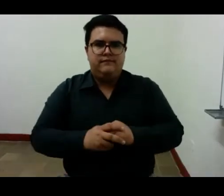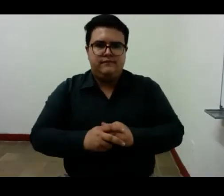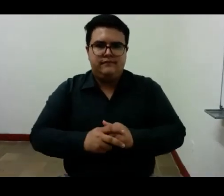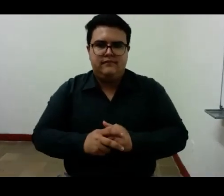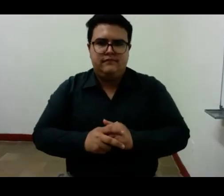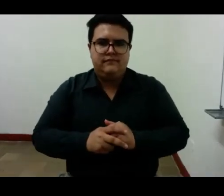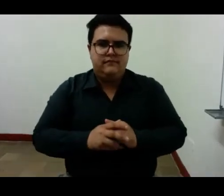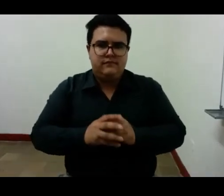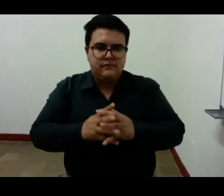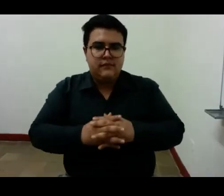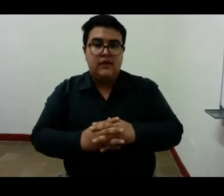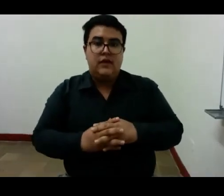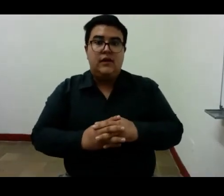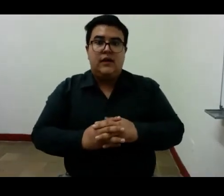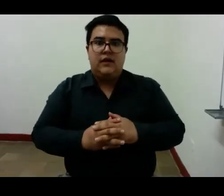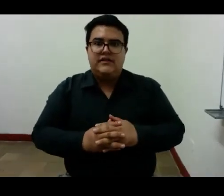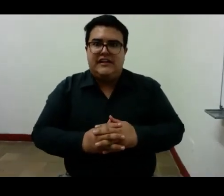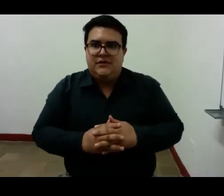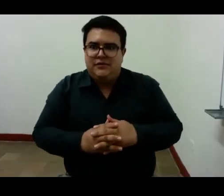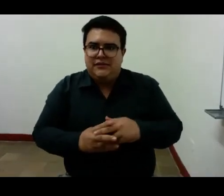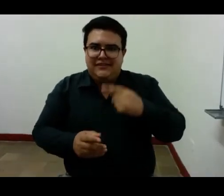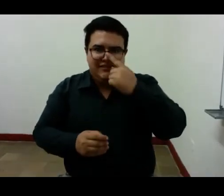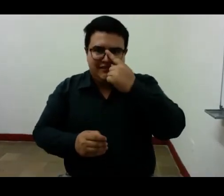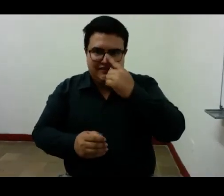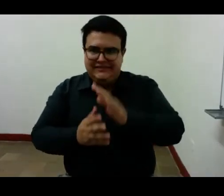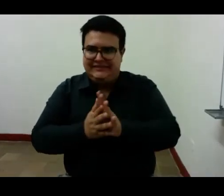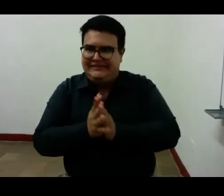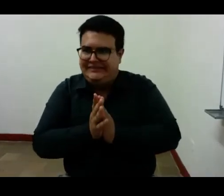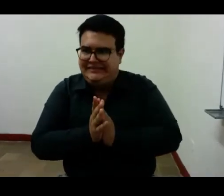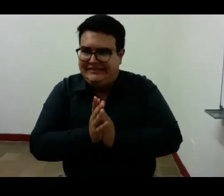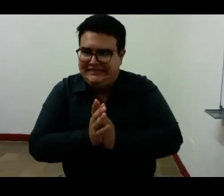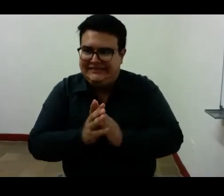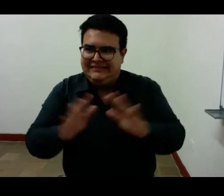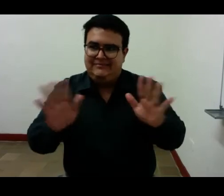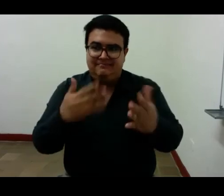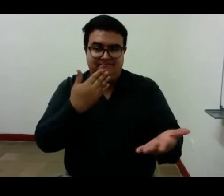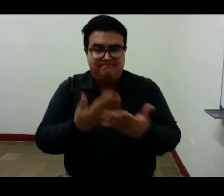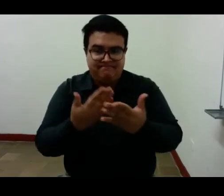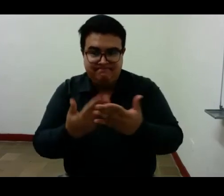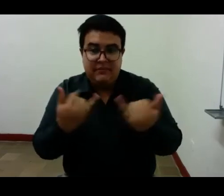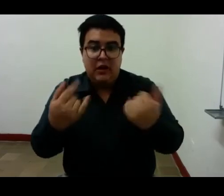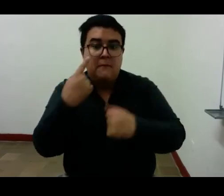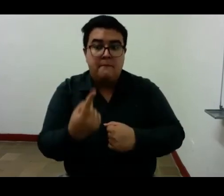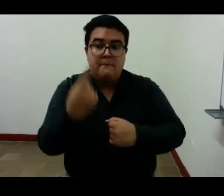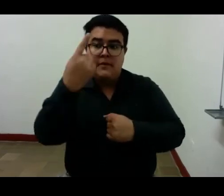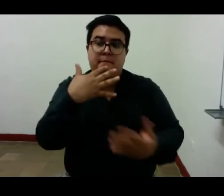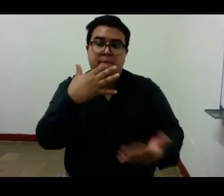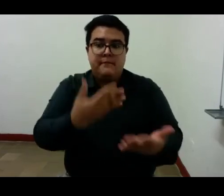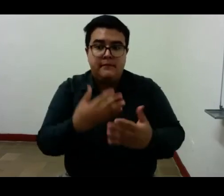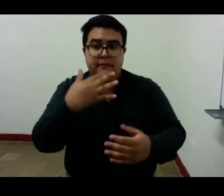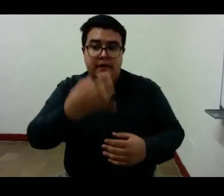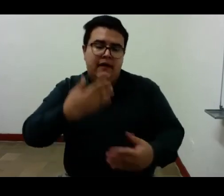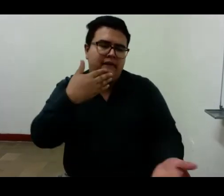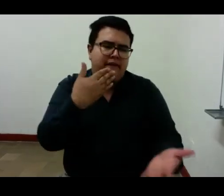Bueno, en primer lugar agradecer a la Facultad de Artes